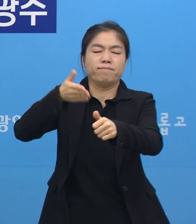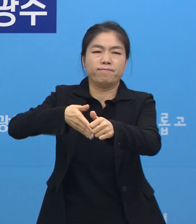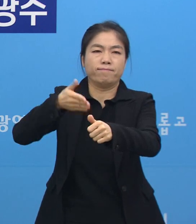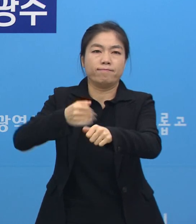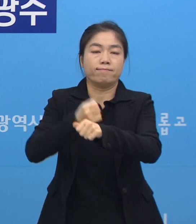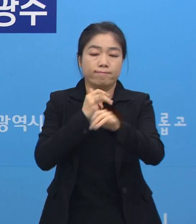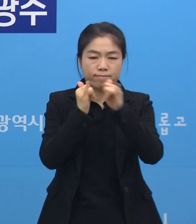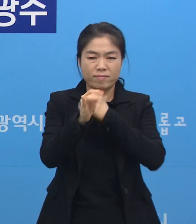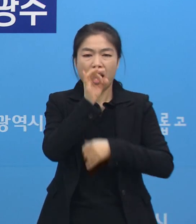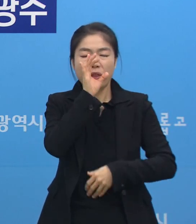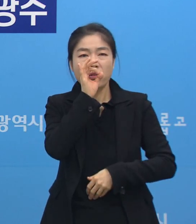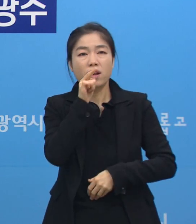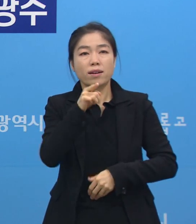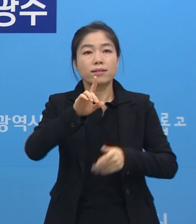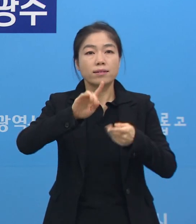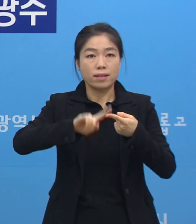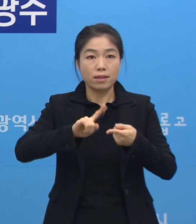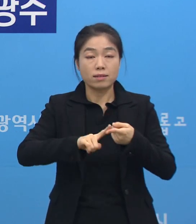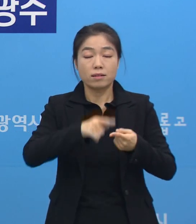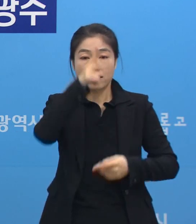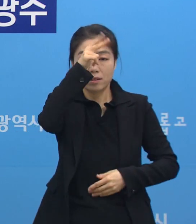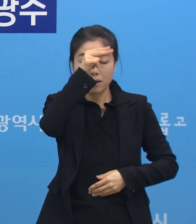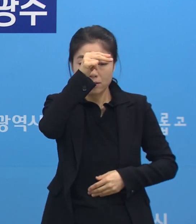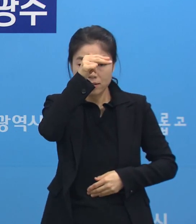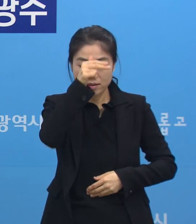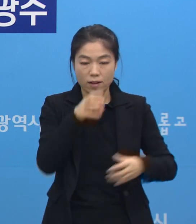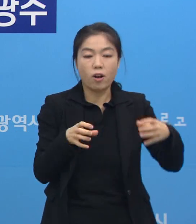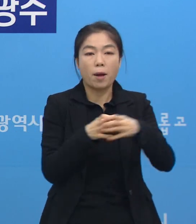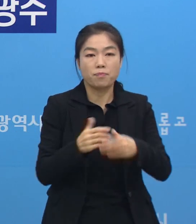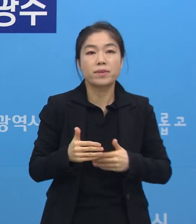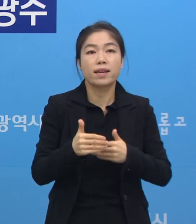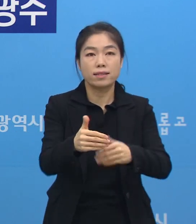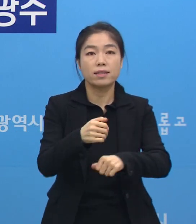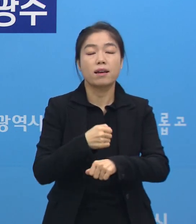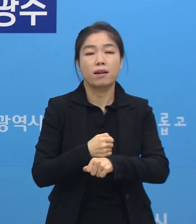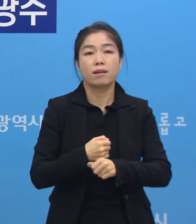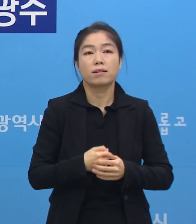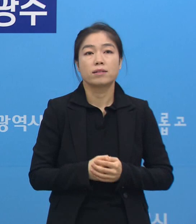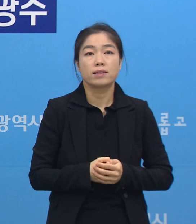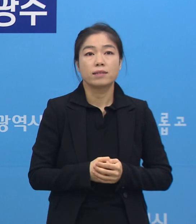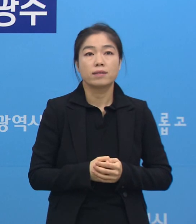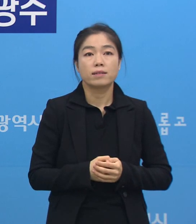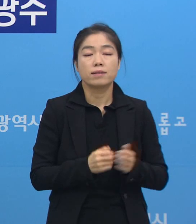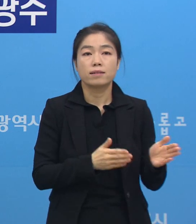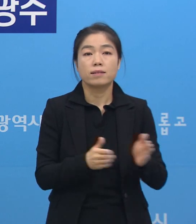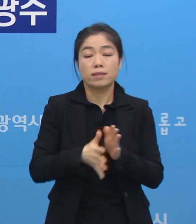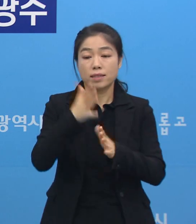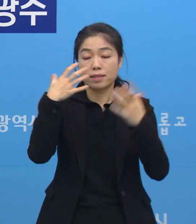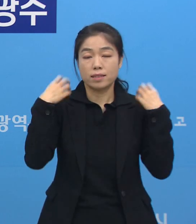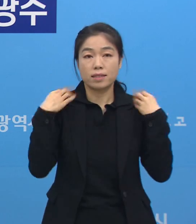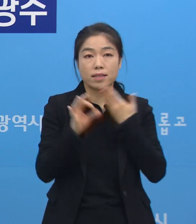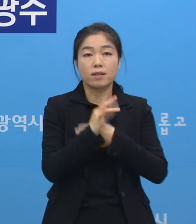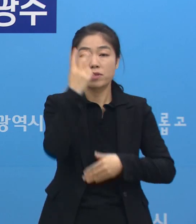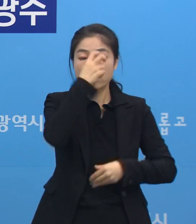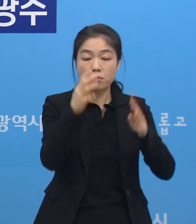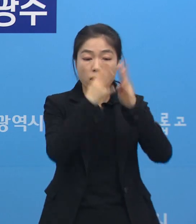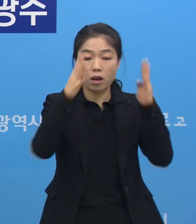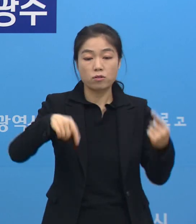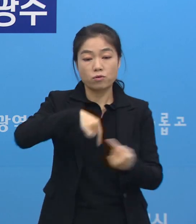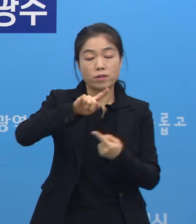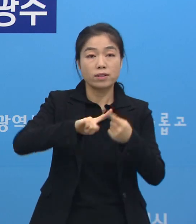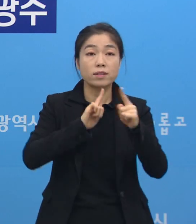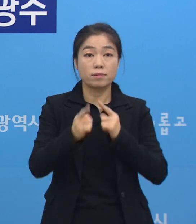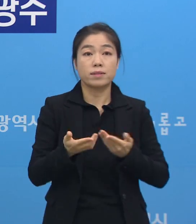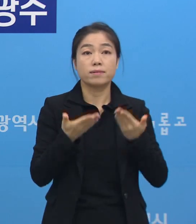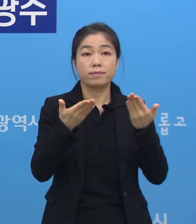연락 두절 부분에 대해서는 경찰과 협력하여 진행하도록 하겠습니다. 다음은 시청 임시선별검사소 운영에